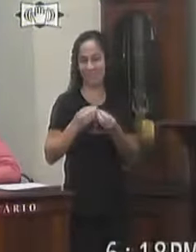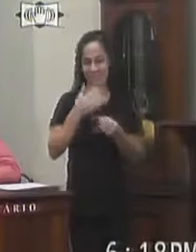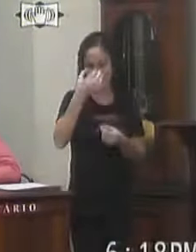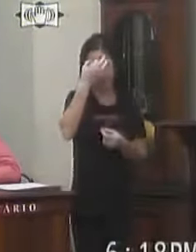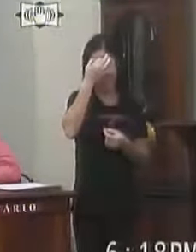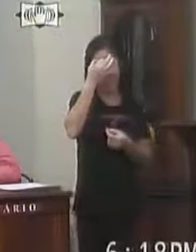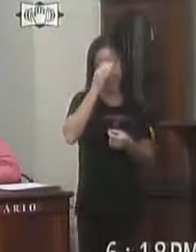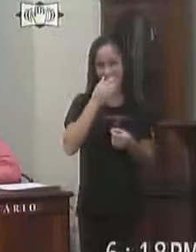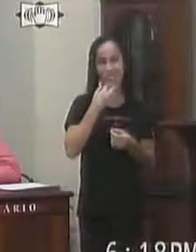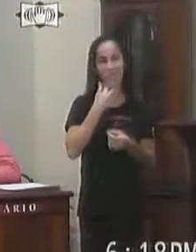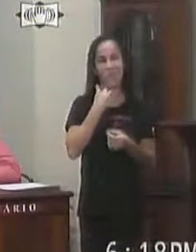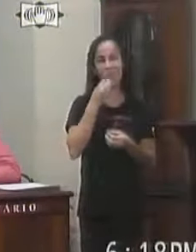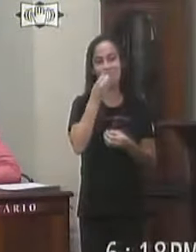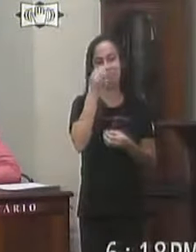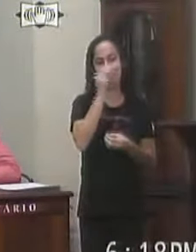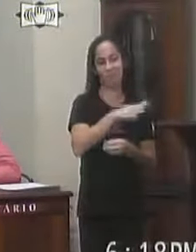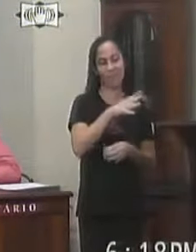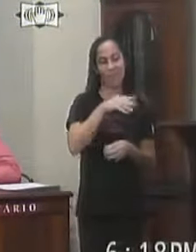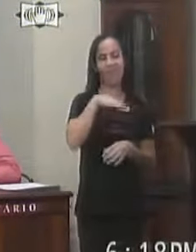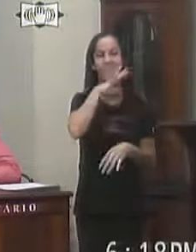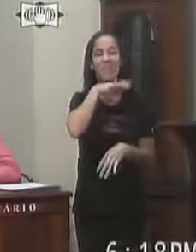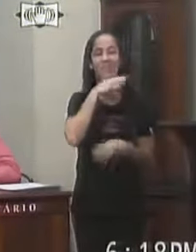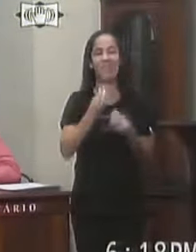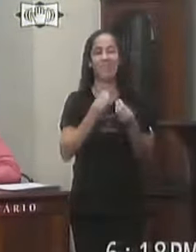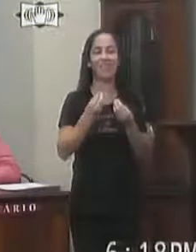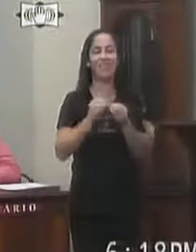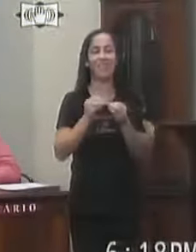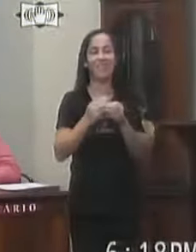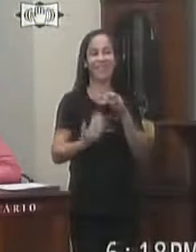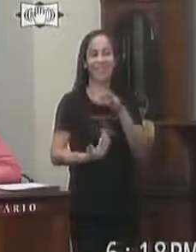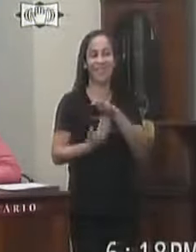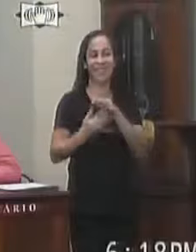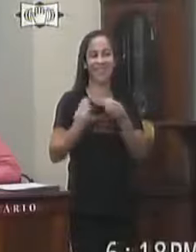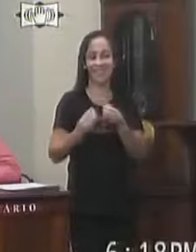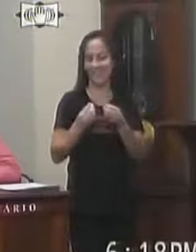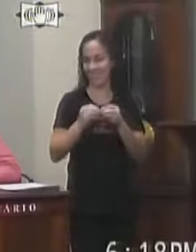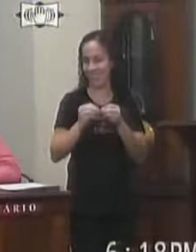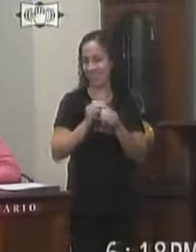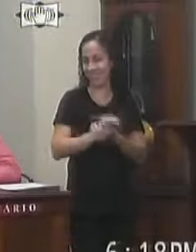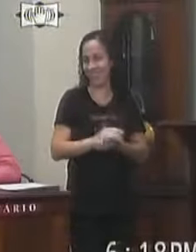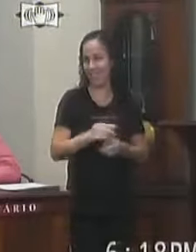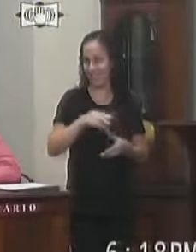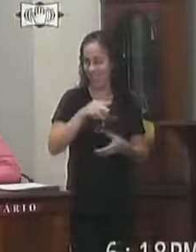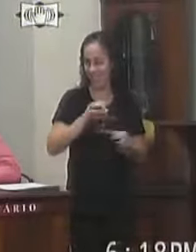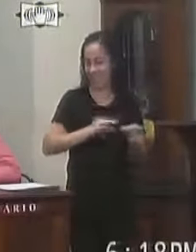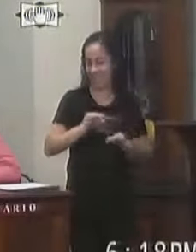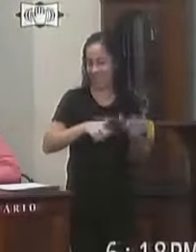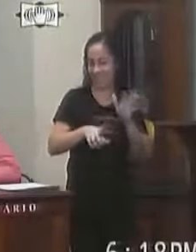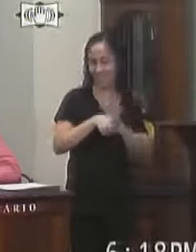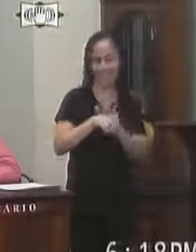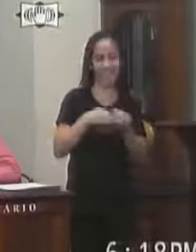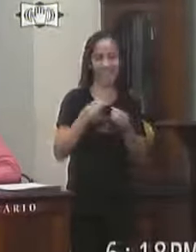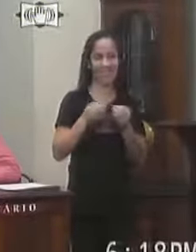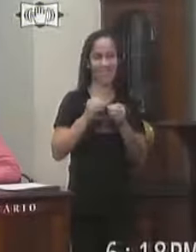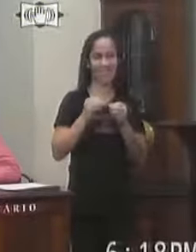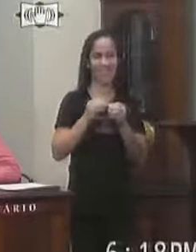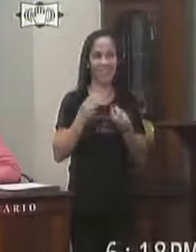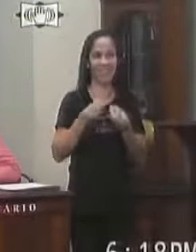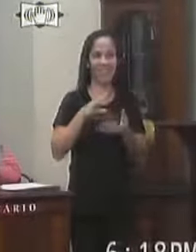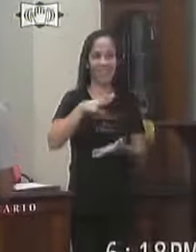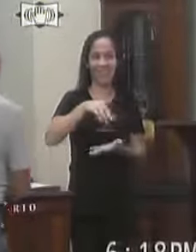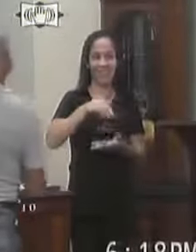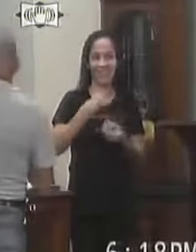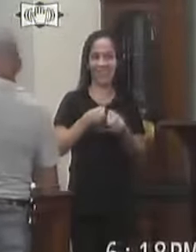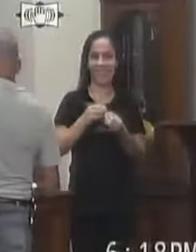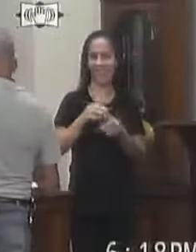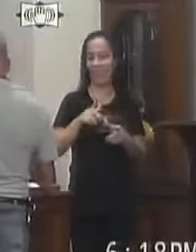população Que o abandono de animais É crime e maior visibilidade ao tema A fundamentação O projeto de lei recebeu A devida apreciação Contra o seu aspecto constitucional Legal e jurídico Nos